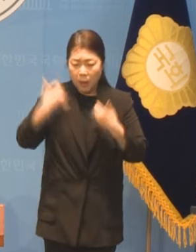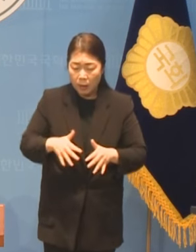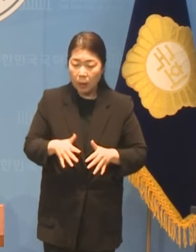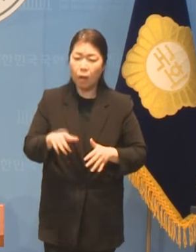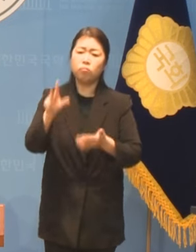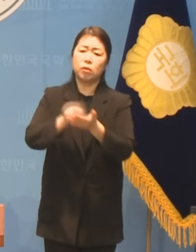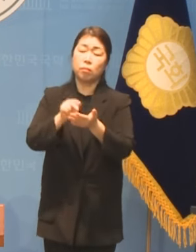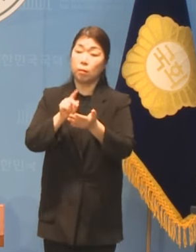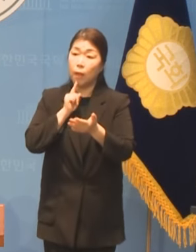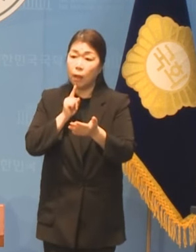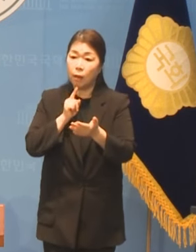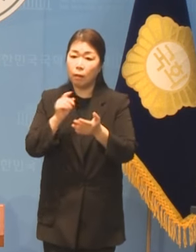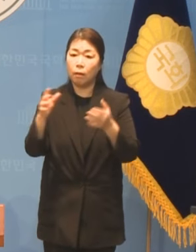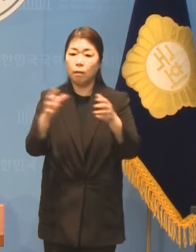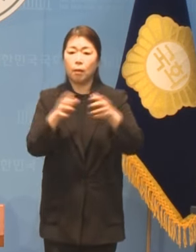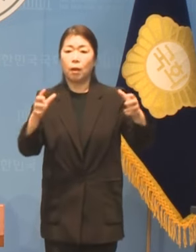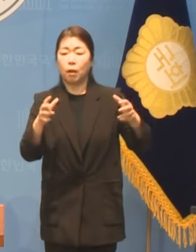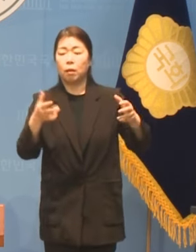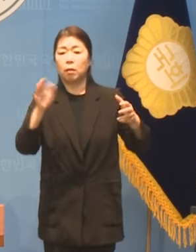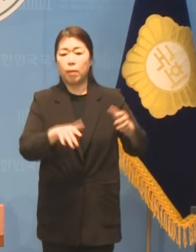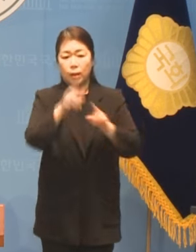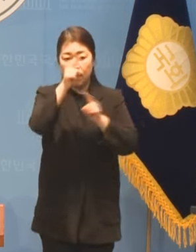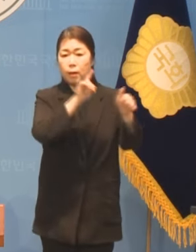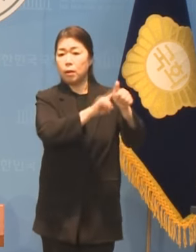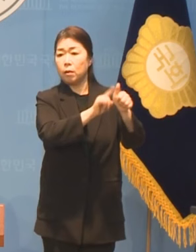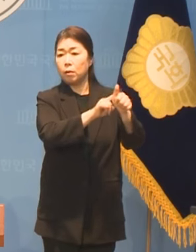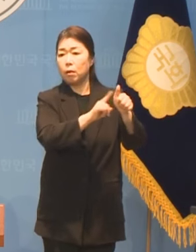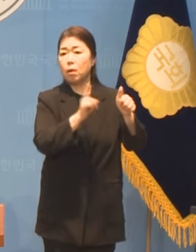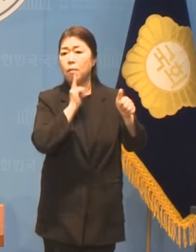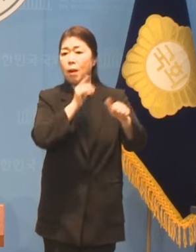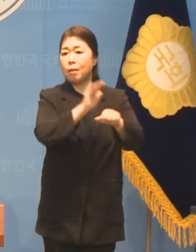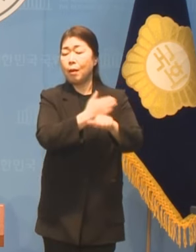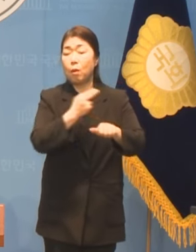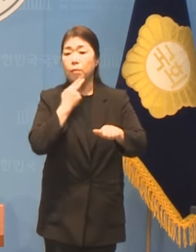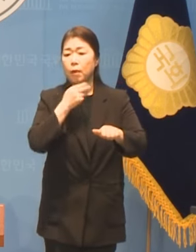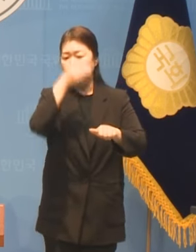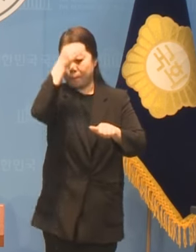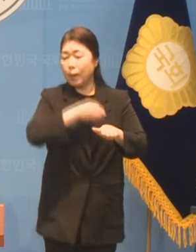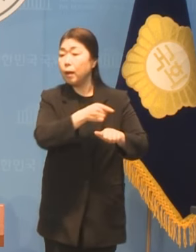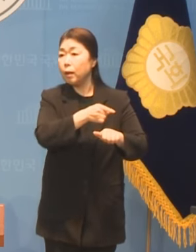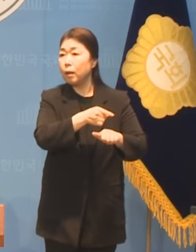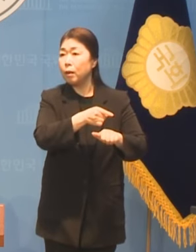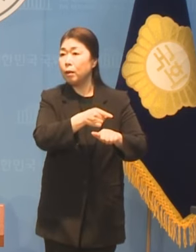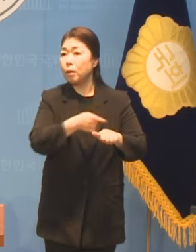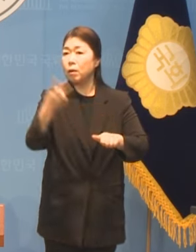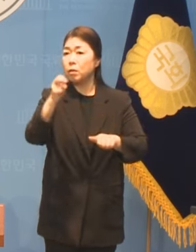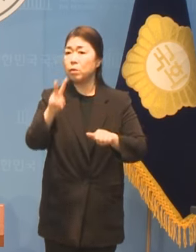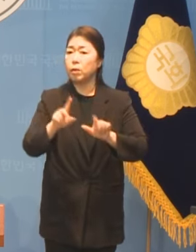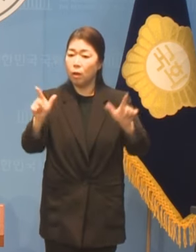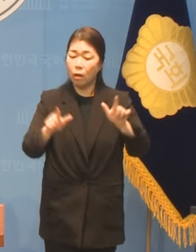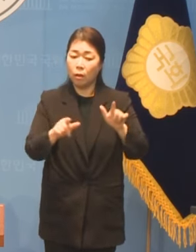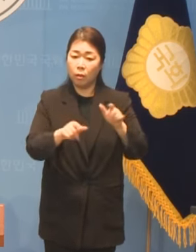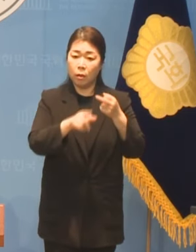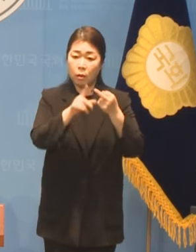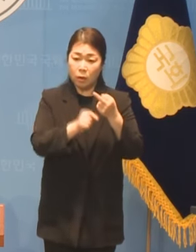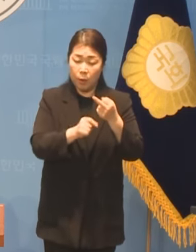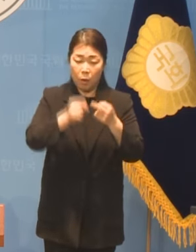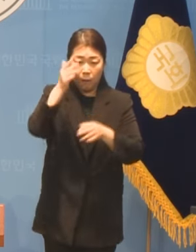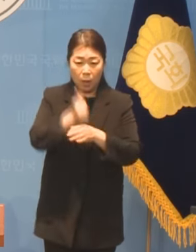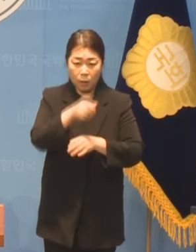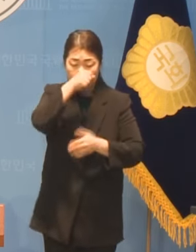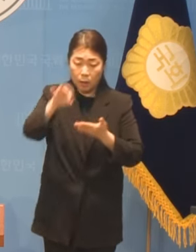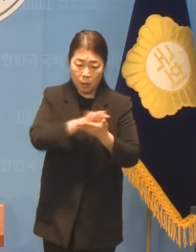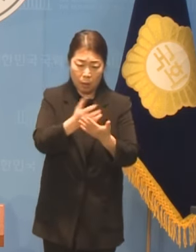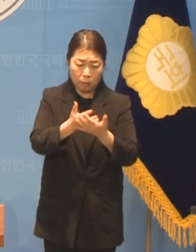요구했지만 이 전 대표께서는 끝내 사과하지 않았습니다 2022년 연말정부 예산안 심사 때